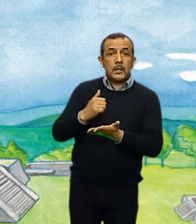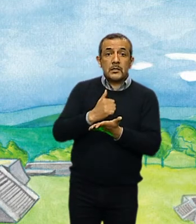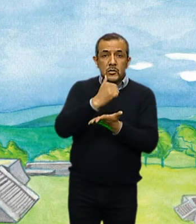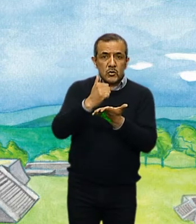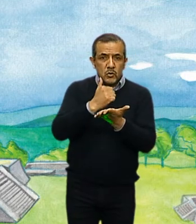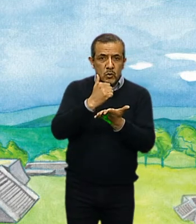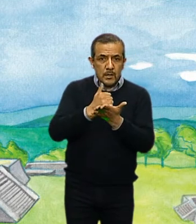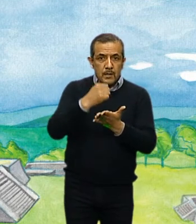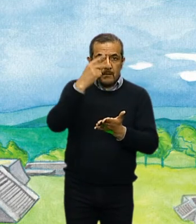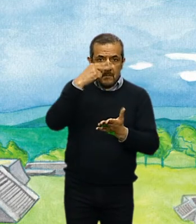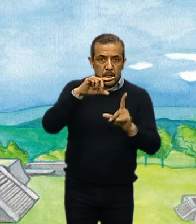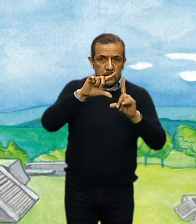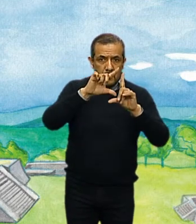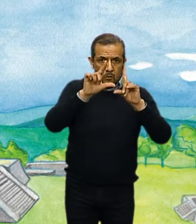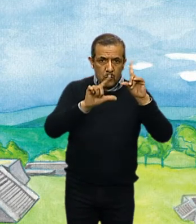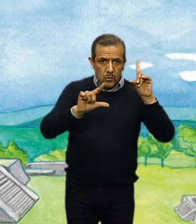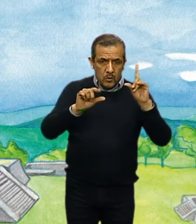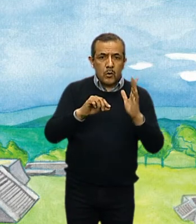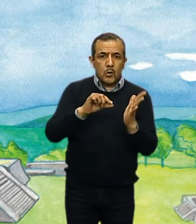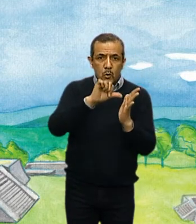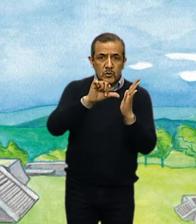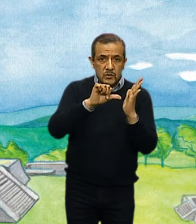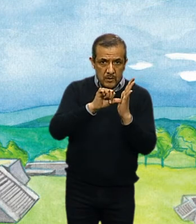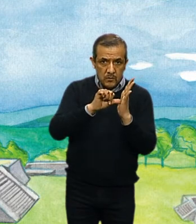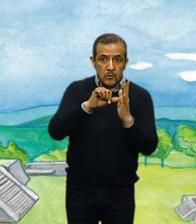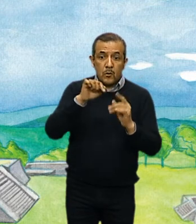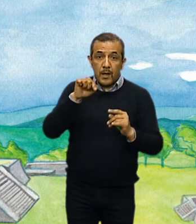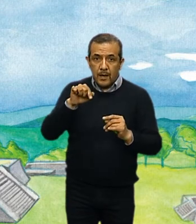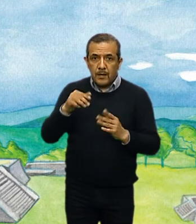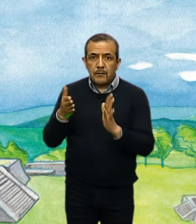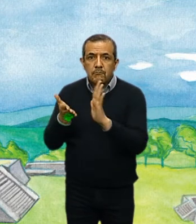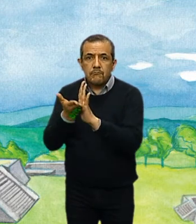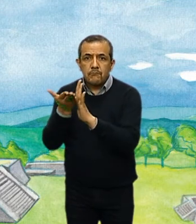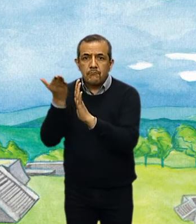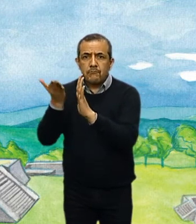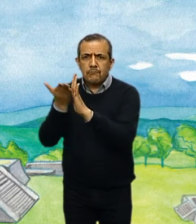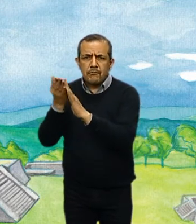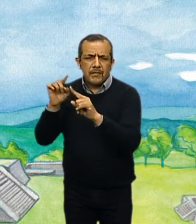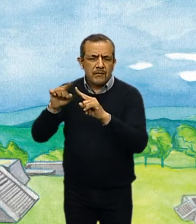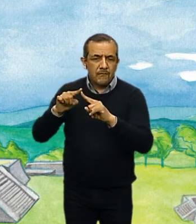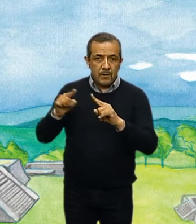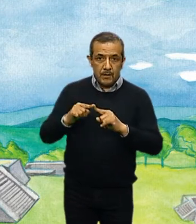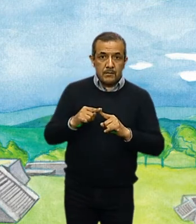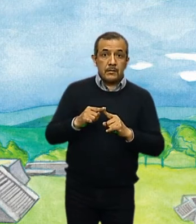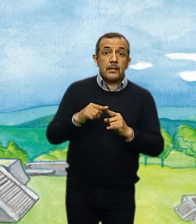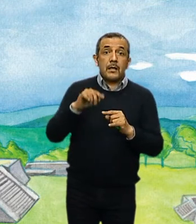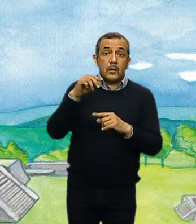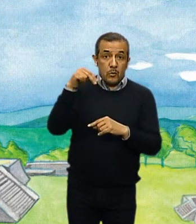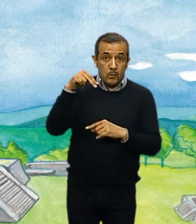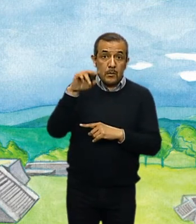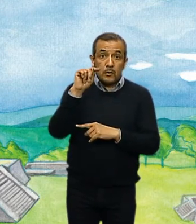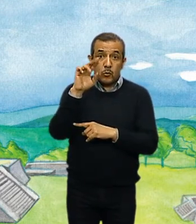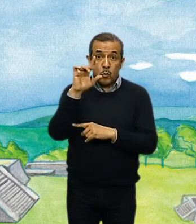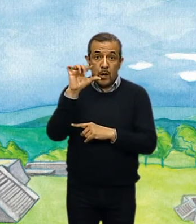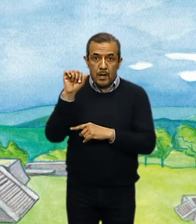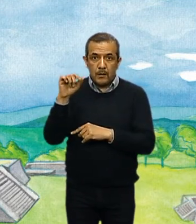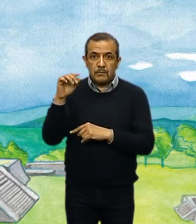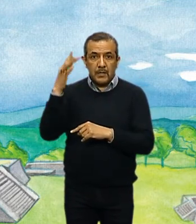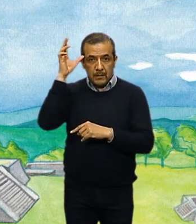centro de México, entre ellas Tula. Así que las personas que se movieron de su lugar de origen, abandonando sus ciudades